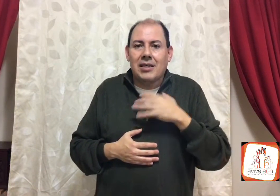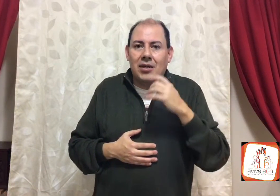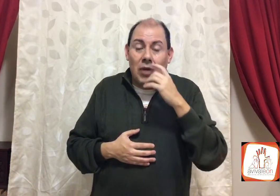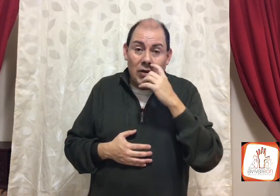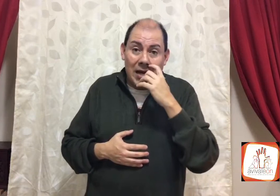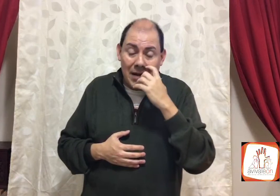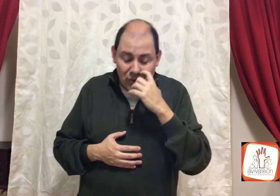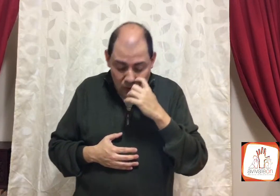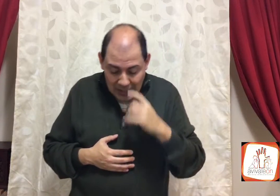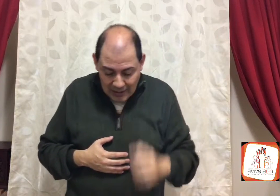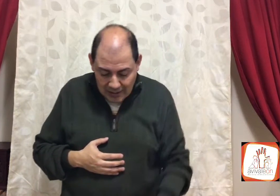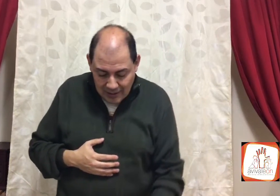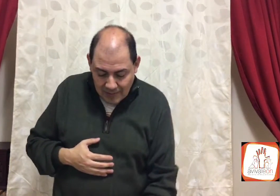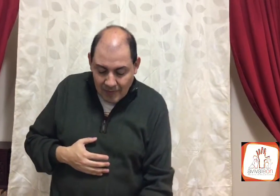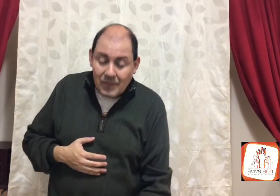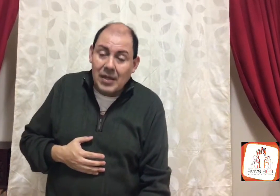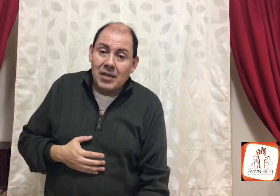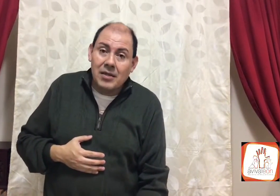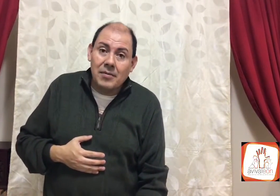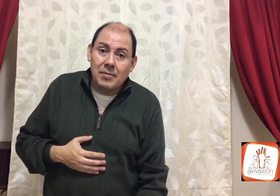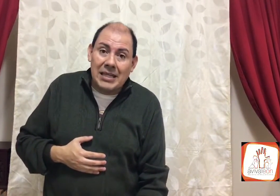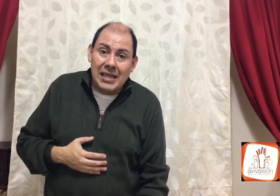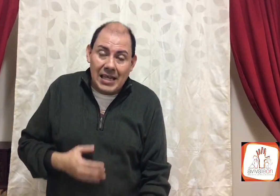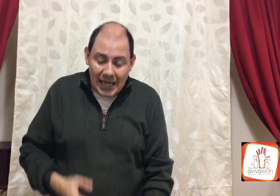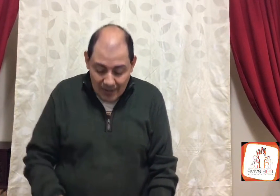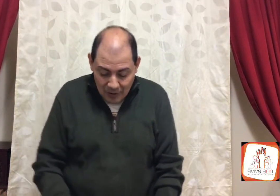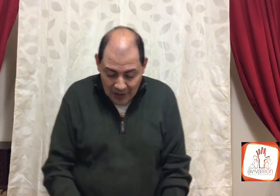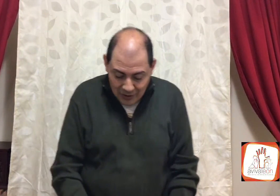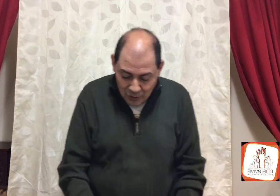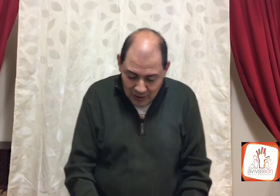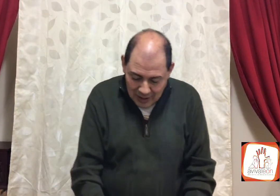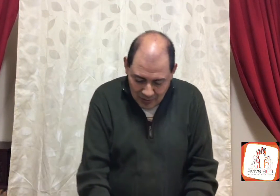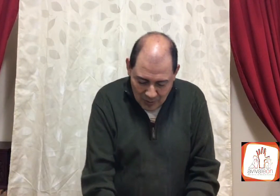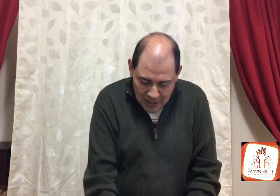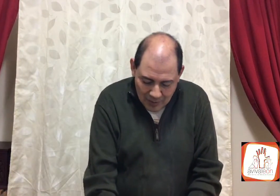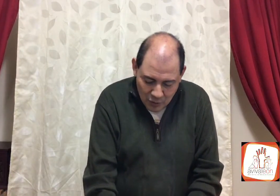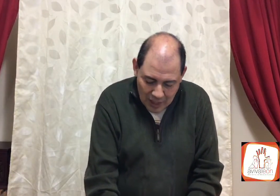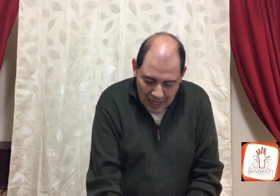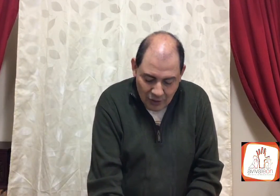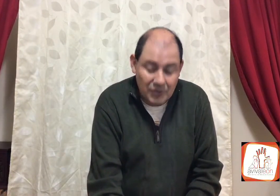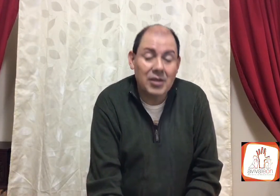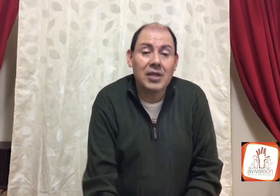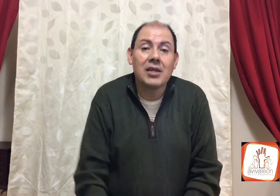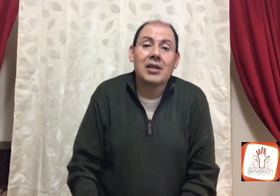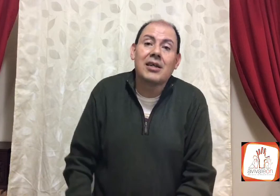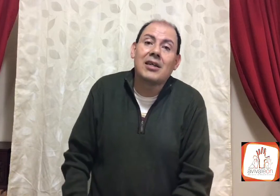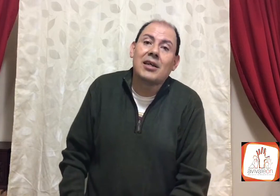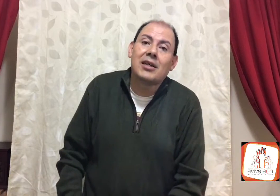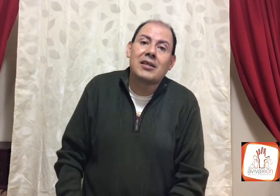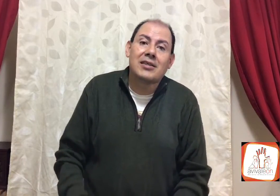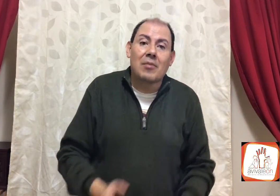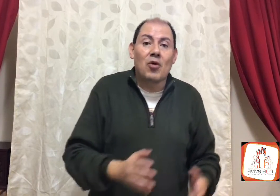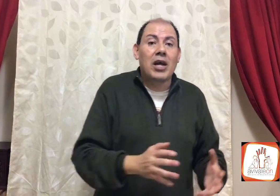cuando acaban los jueces, va a seguir el libro de Ruth, y no me voy a ir muy lejos, Samuel,